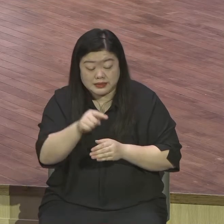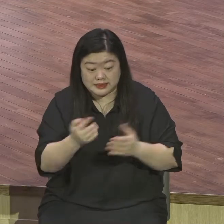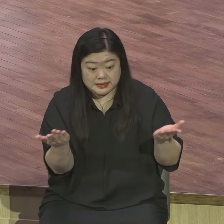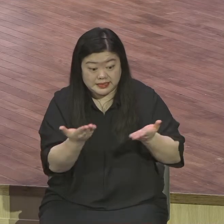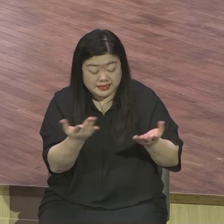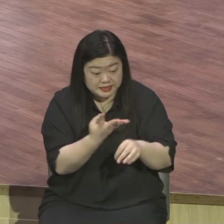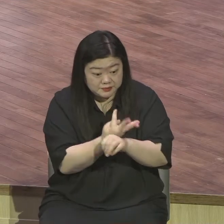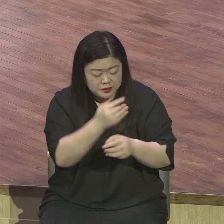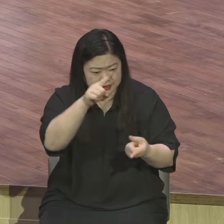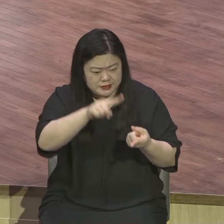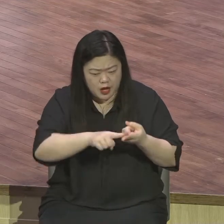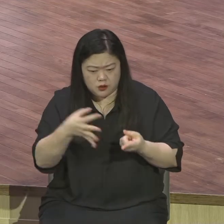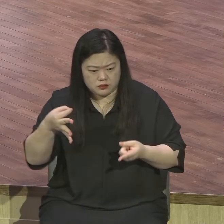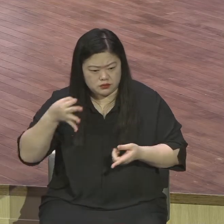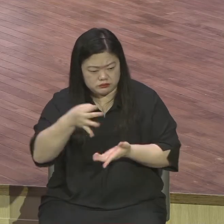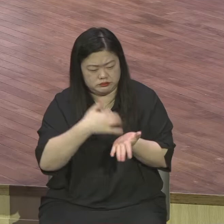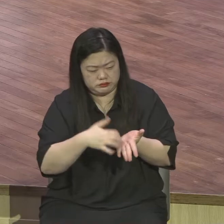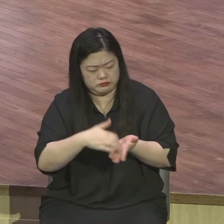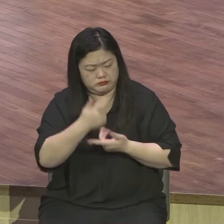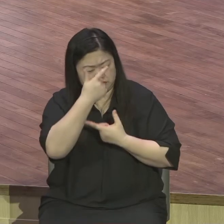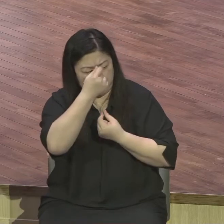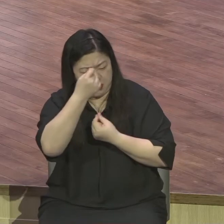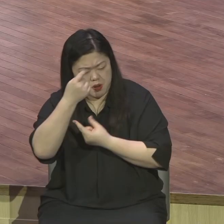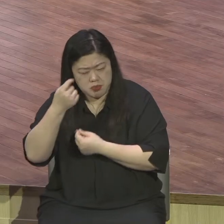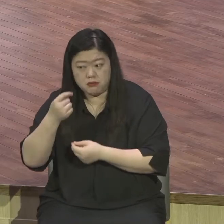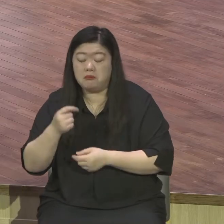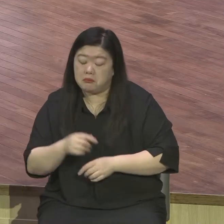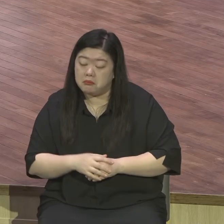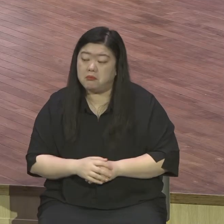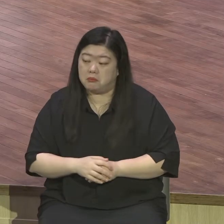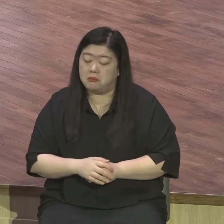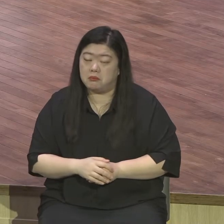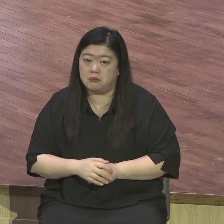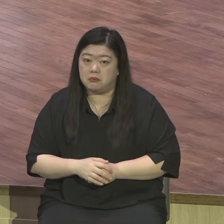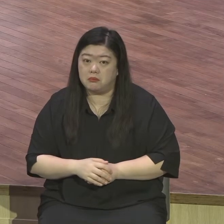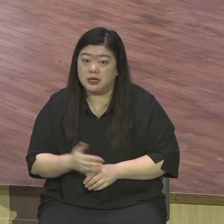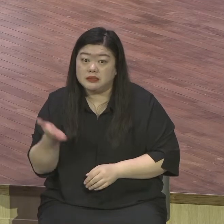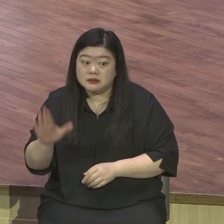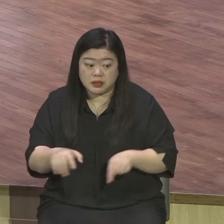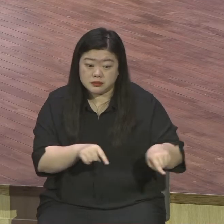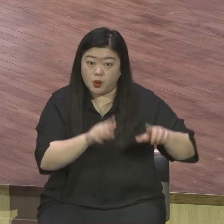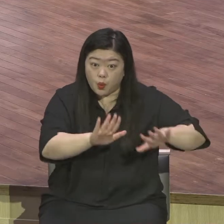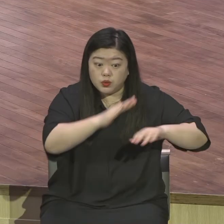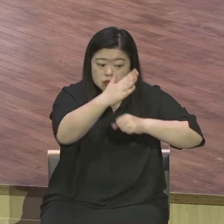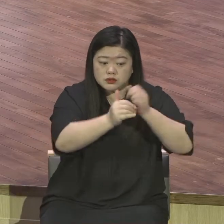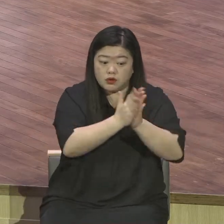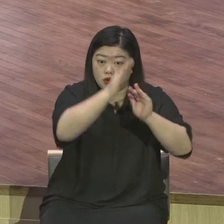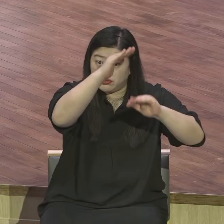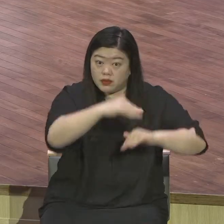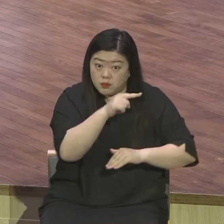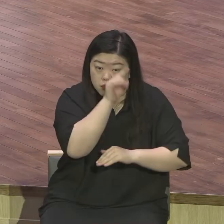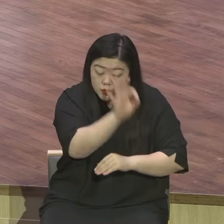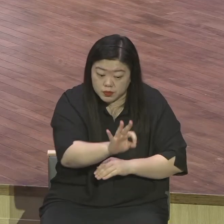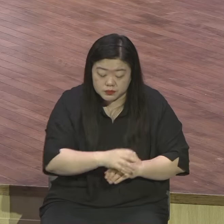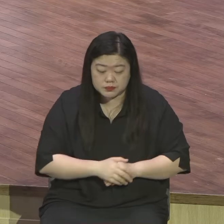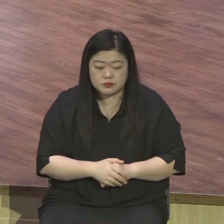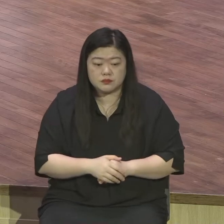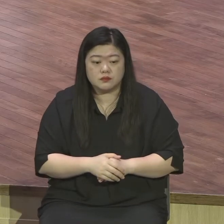어떤 행위로나 노력으로 주어진 것이 아니라 전적인 하나님의 은혜고